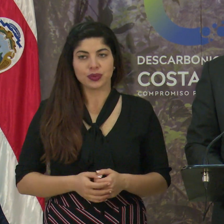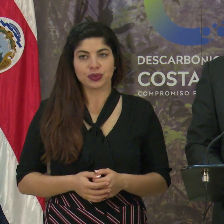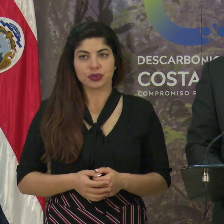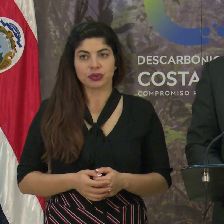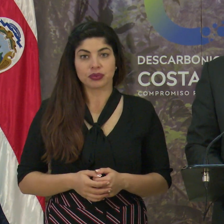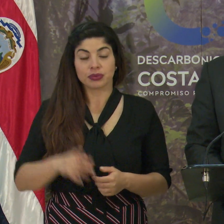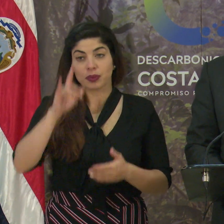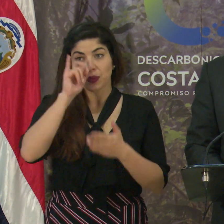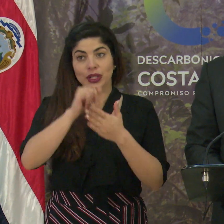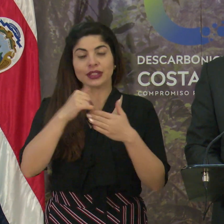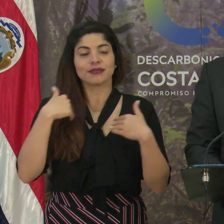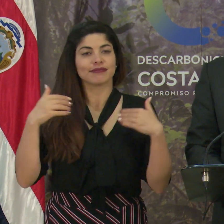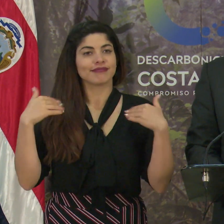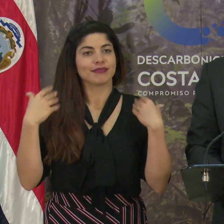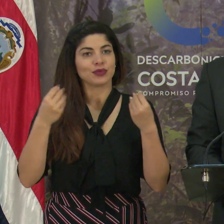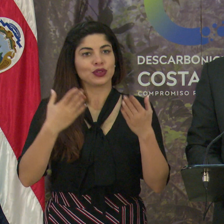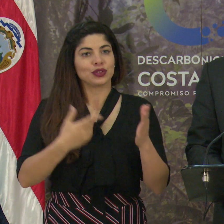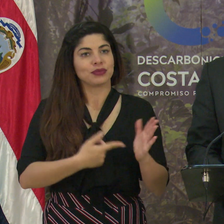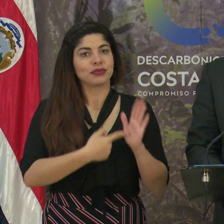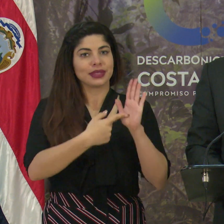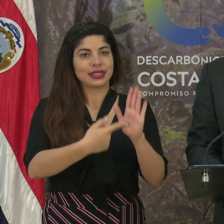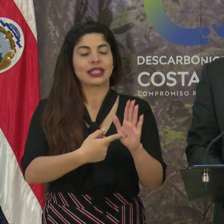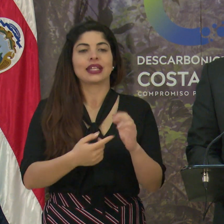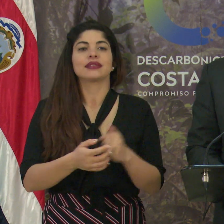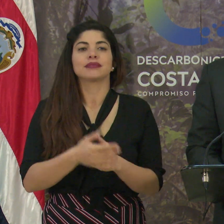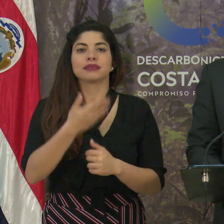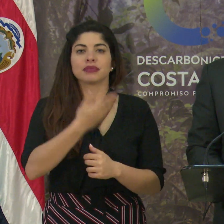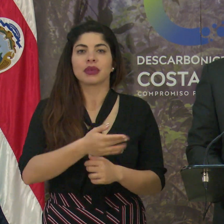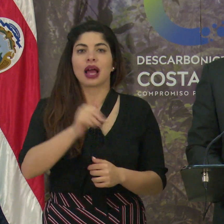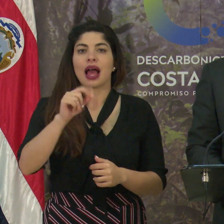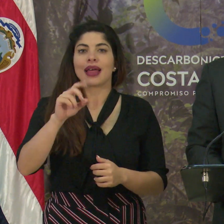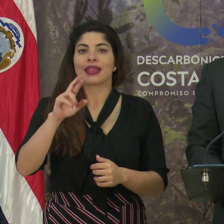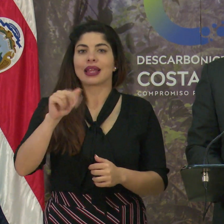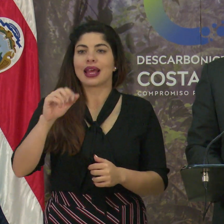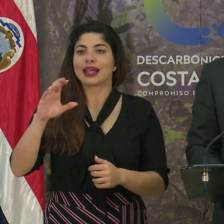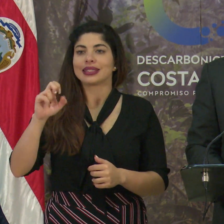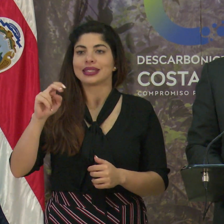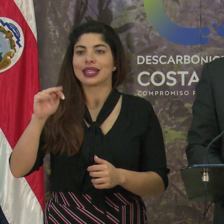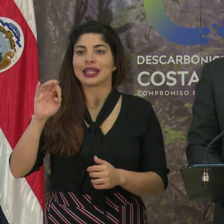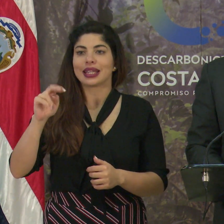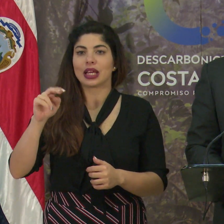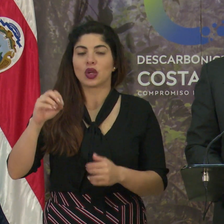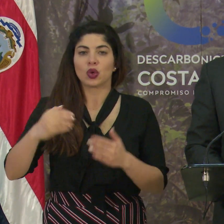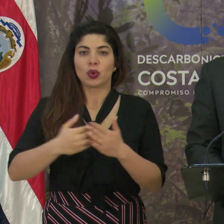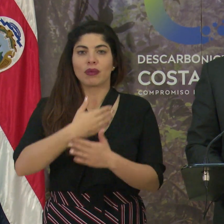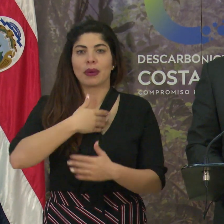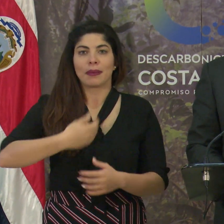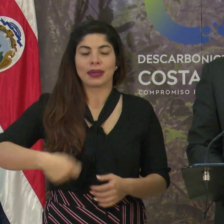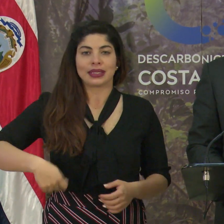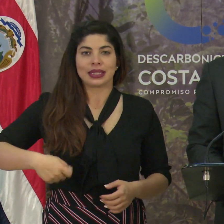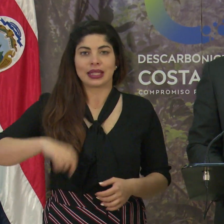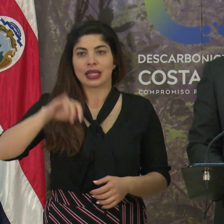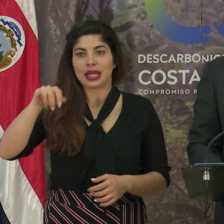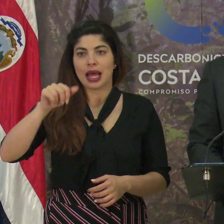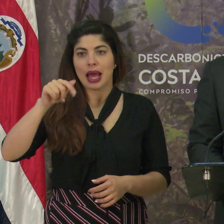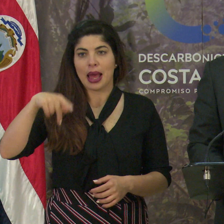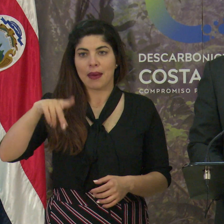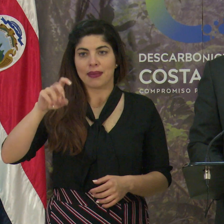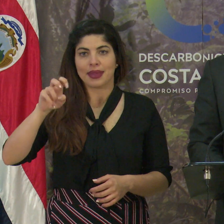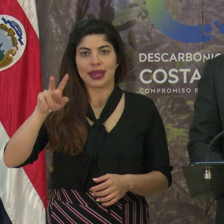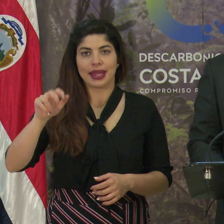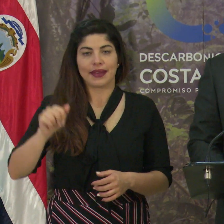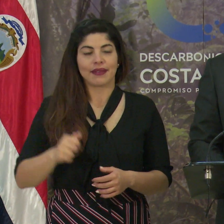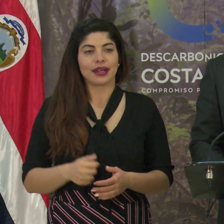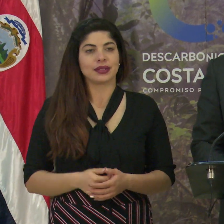Por lo tanto, me complace mucho presentar a doña Andrea Centeno como nueva presidenta ejecutiva de JAPDEVA.